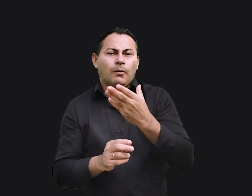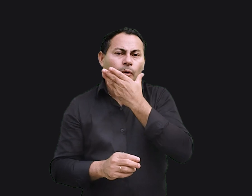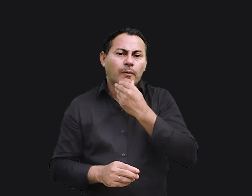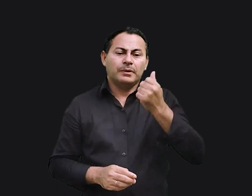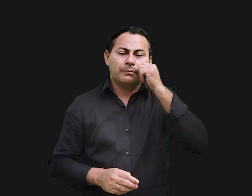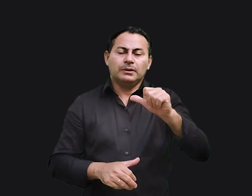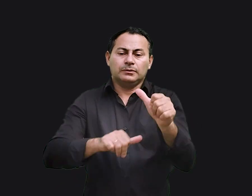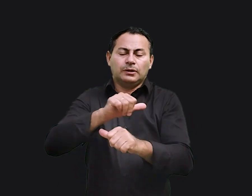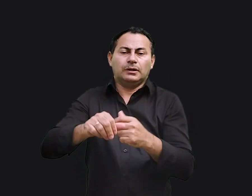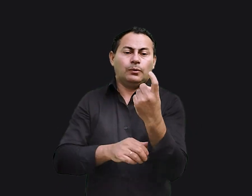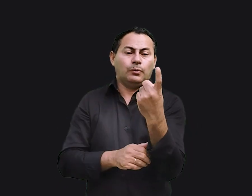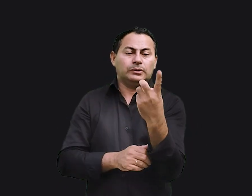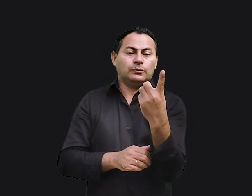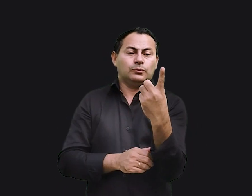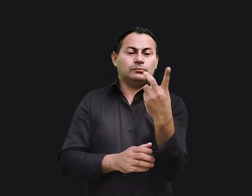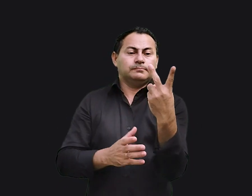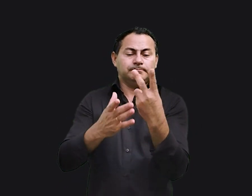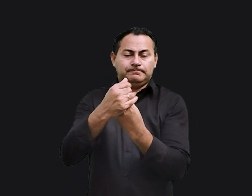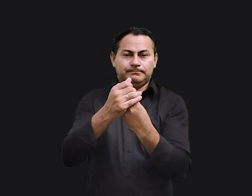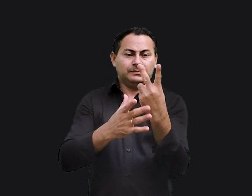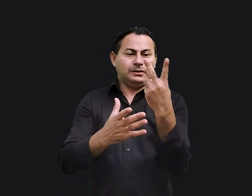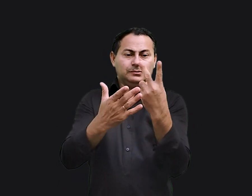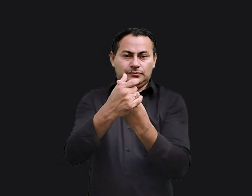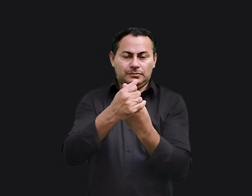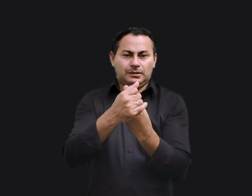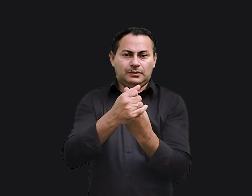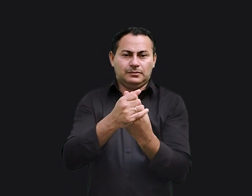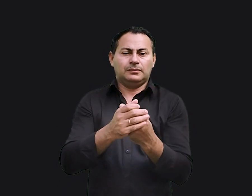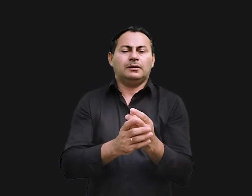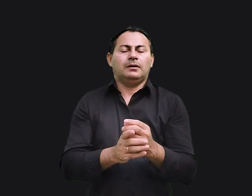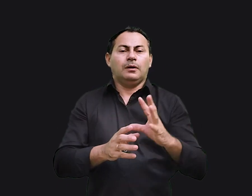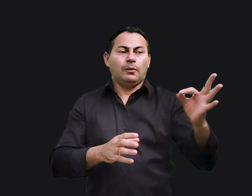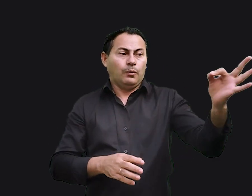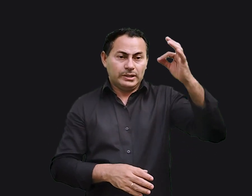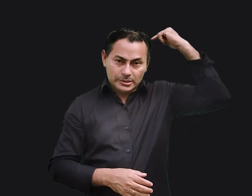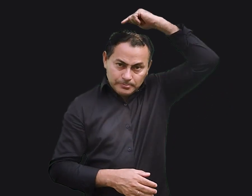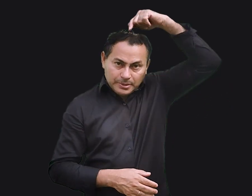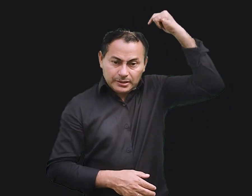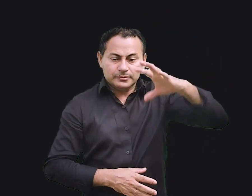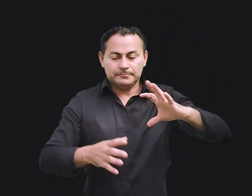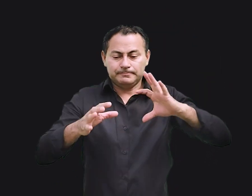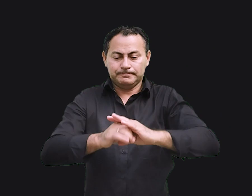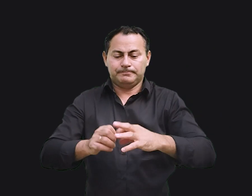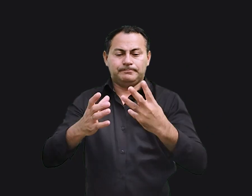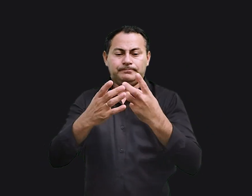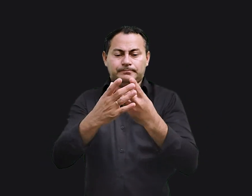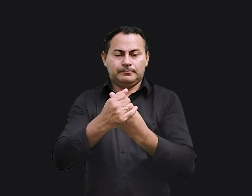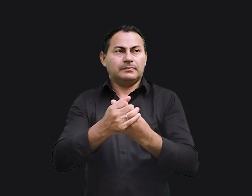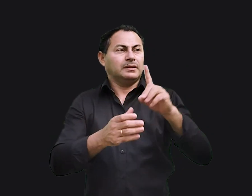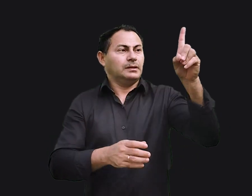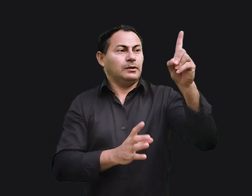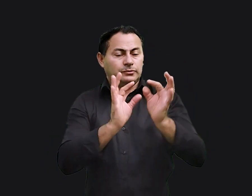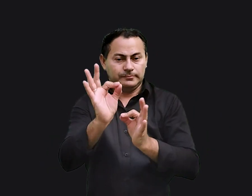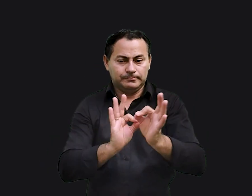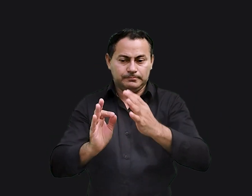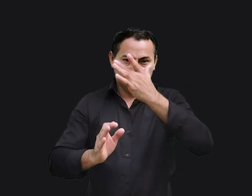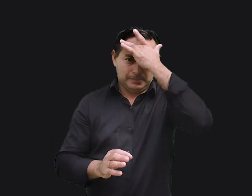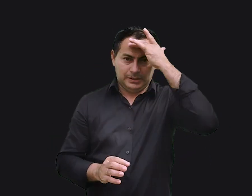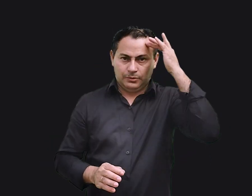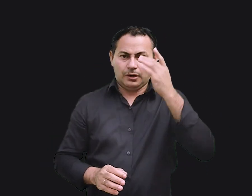que os dois se tornassem um só espírito. O espírito é uma das dobras desse cordão. Deus também planejou que o homem e a